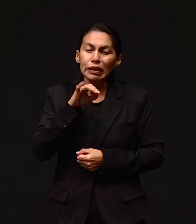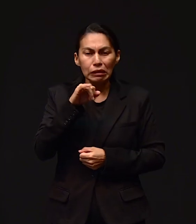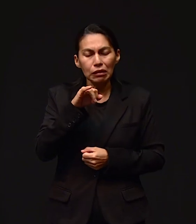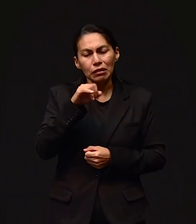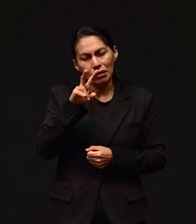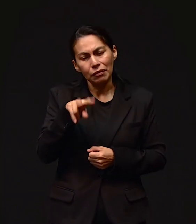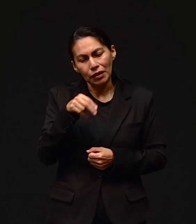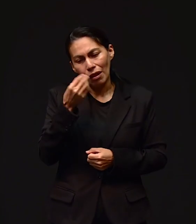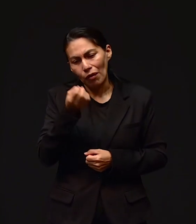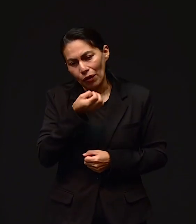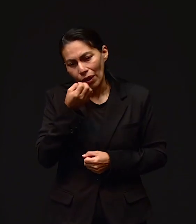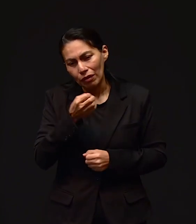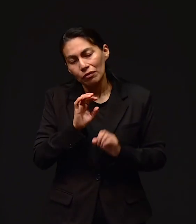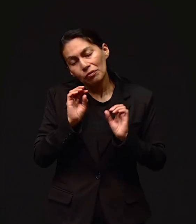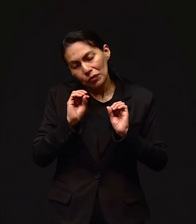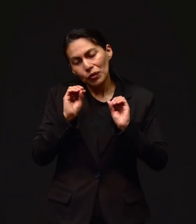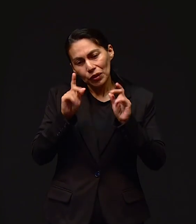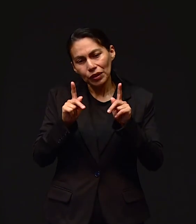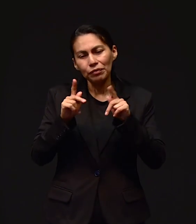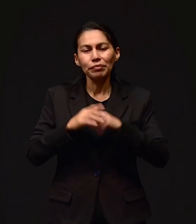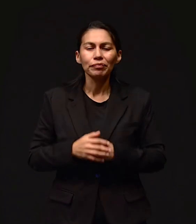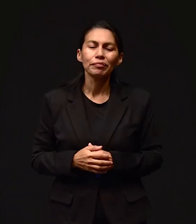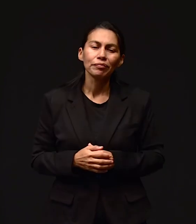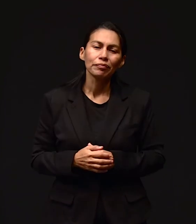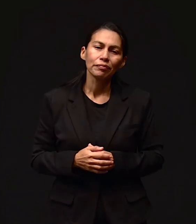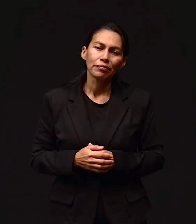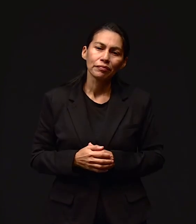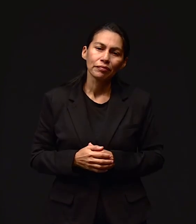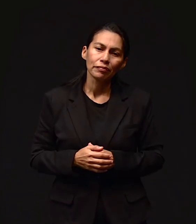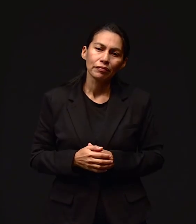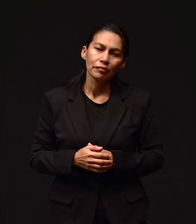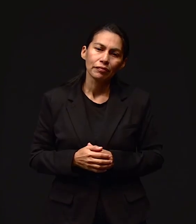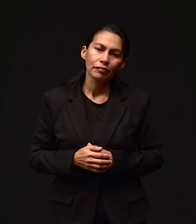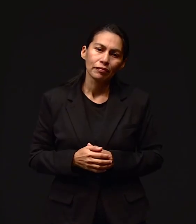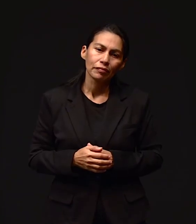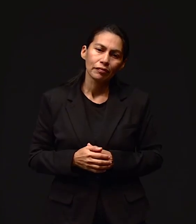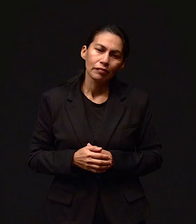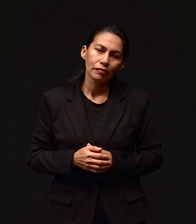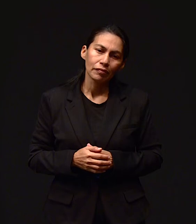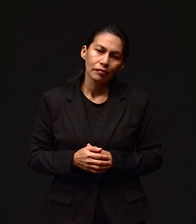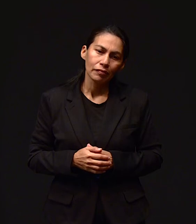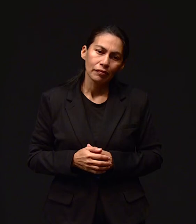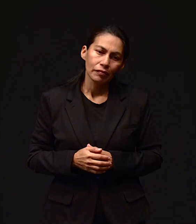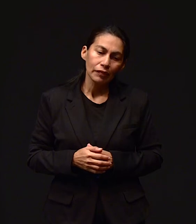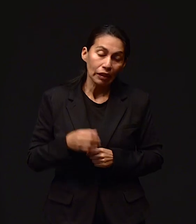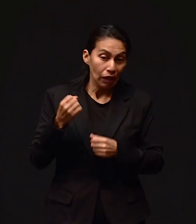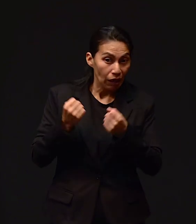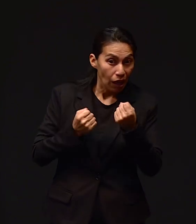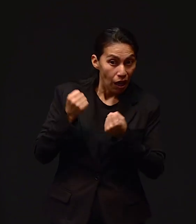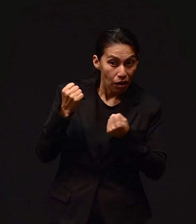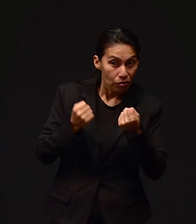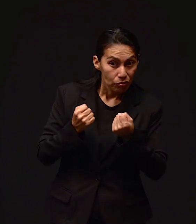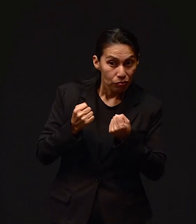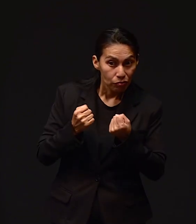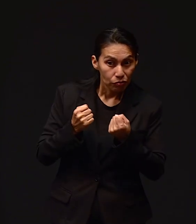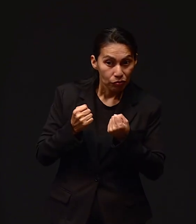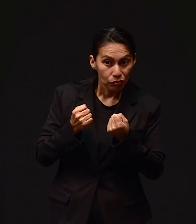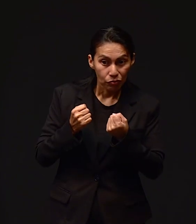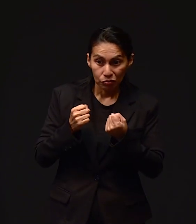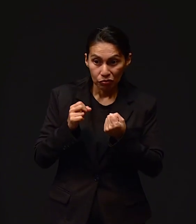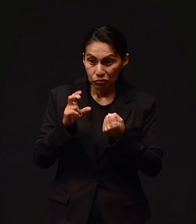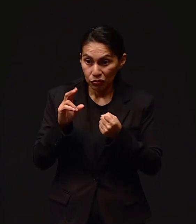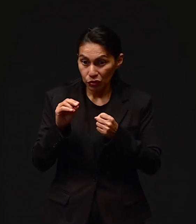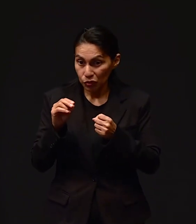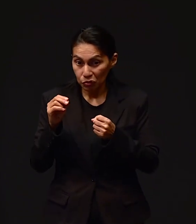Dice, ah, no, pues sí, sí estamos orando, ok. Bueno, y entonces, pero no, no, si no aparece, pues vamos,